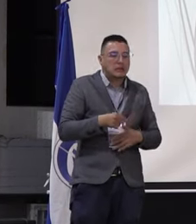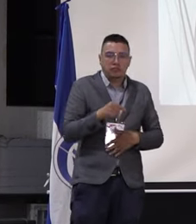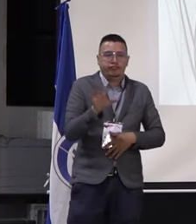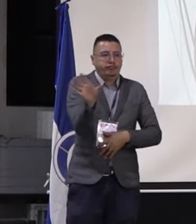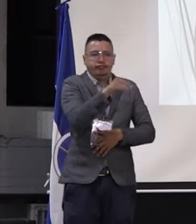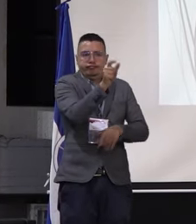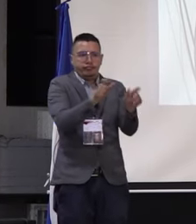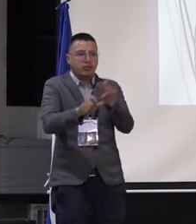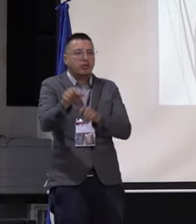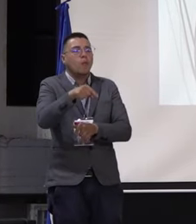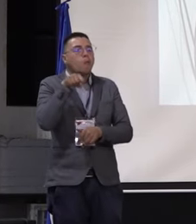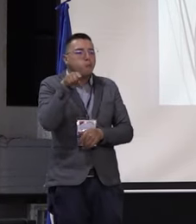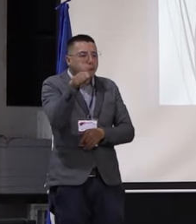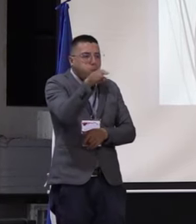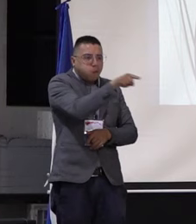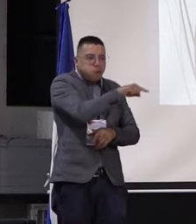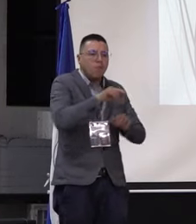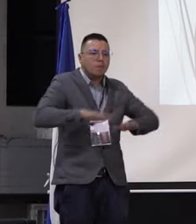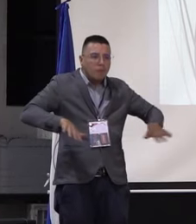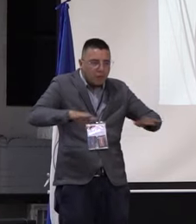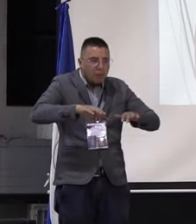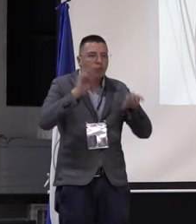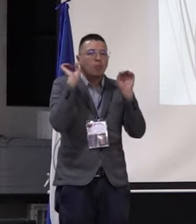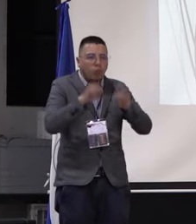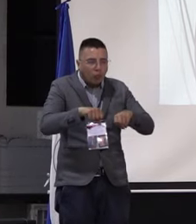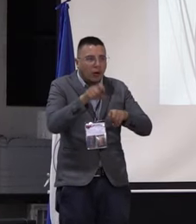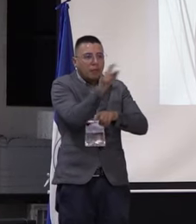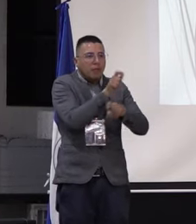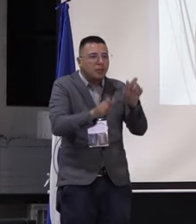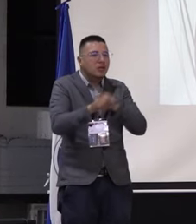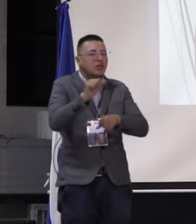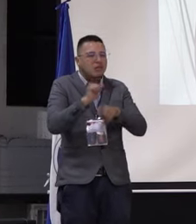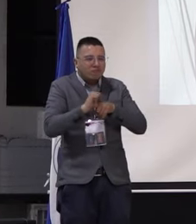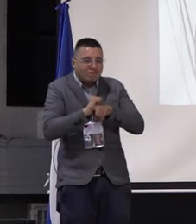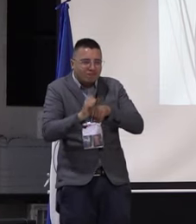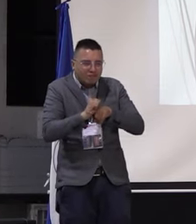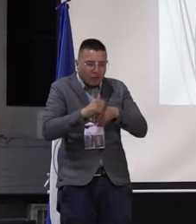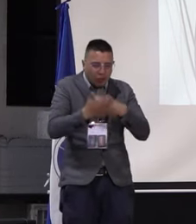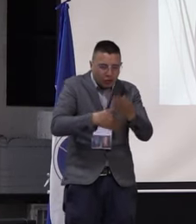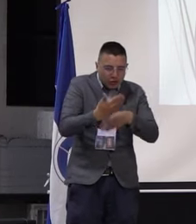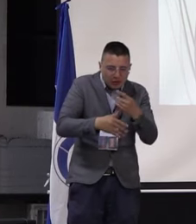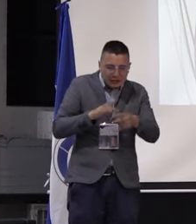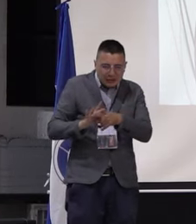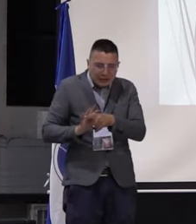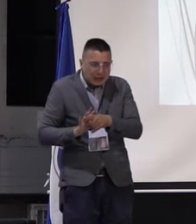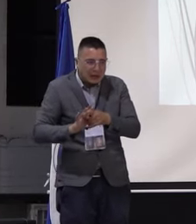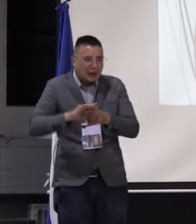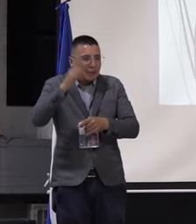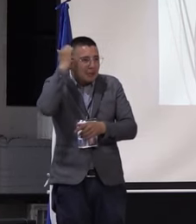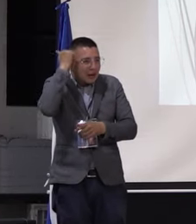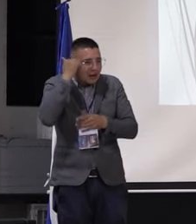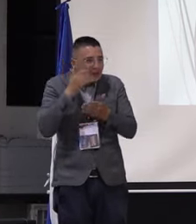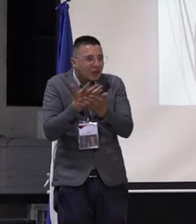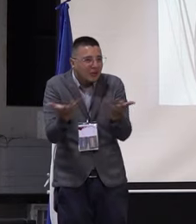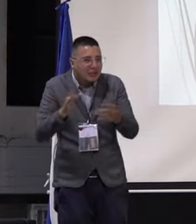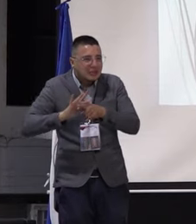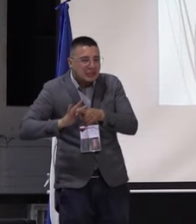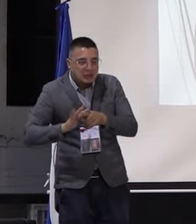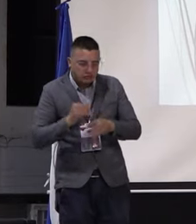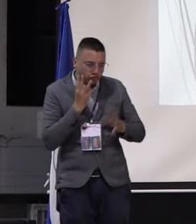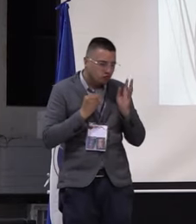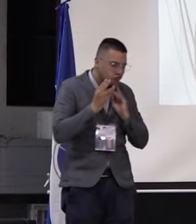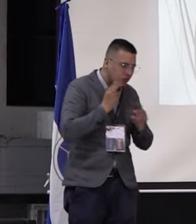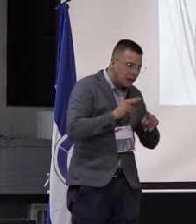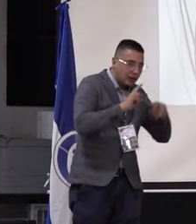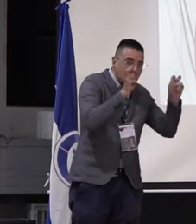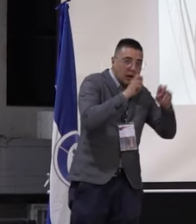espacios donde podemos encontrar ahí, donde los compañeros puedan hacer prácticas pedagógicas, donde podamos también realizar algunas experiencias de